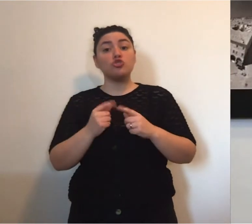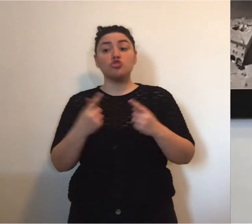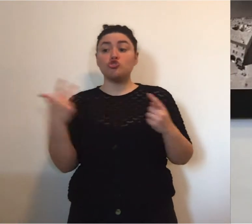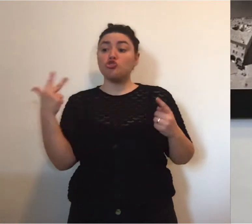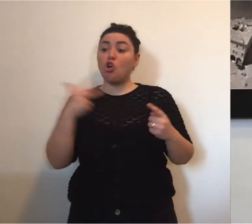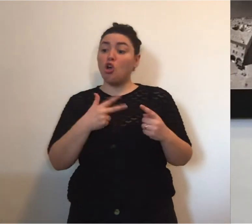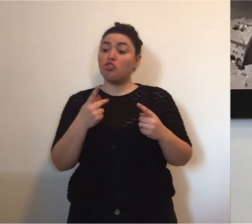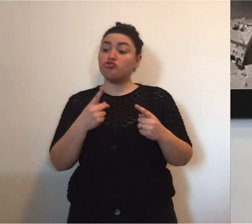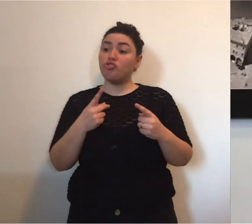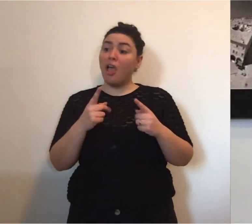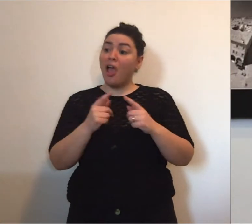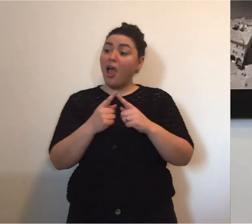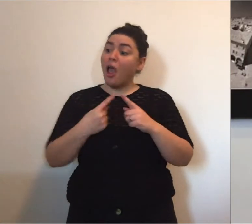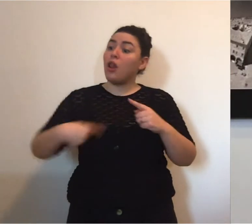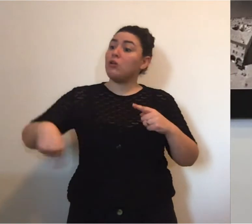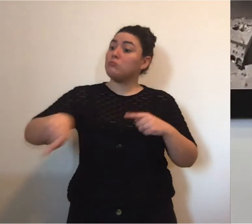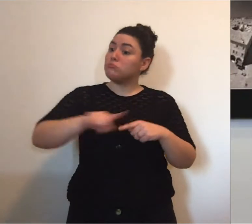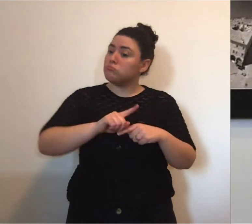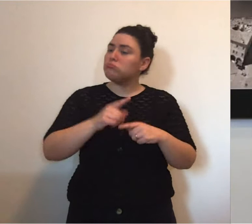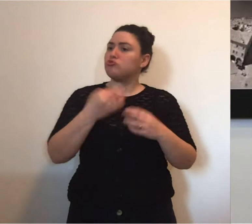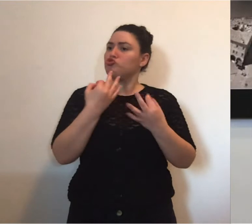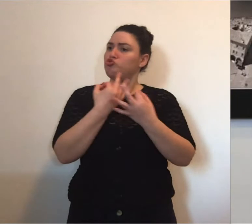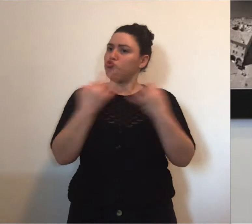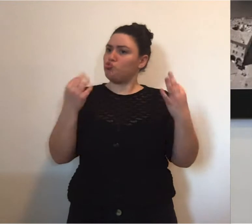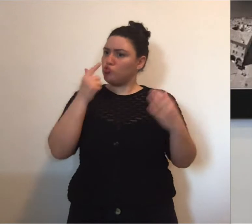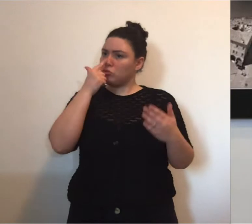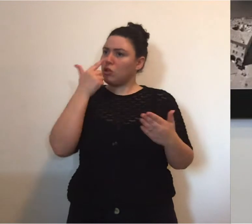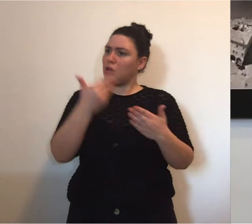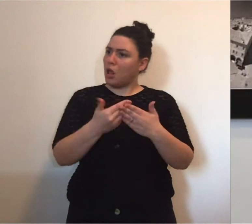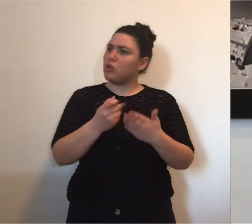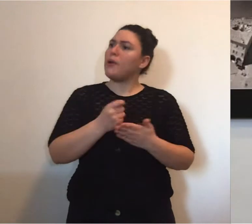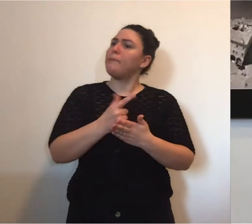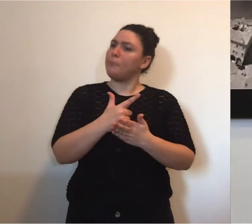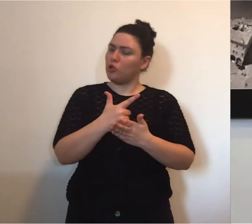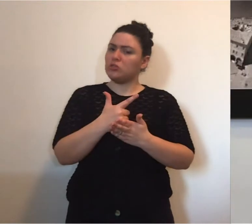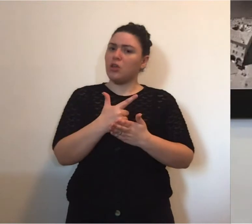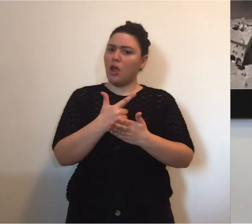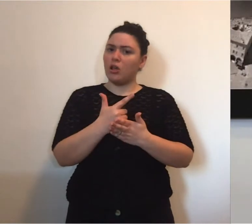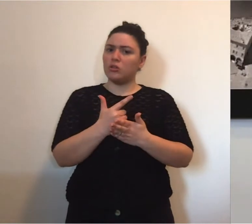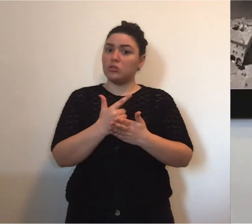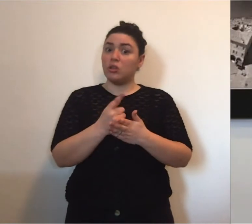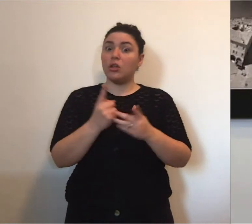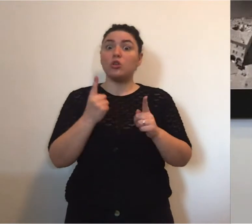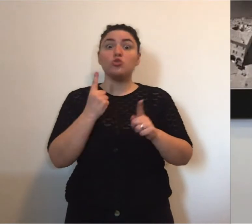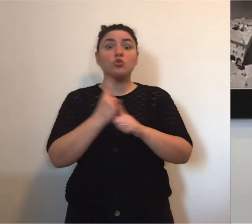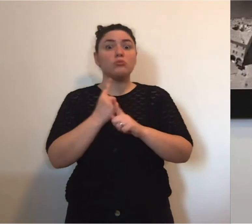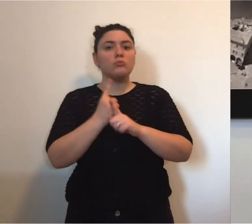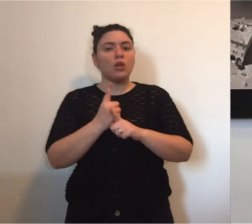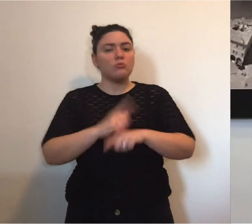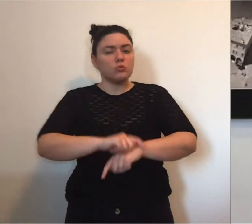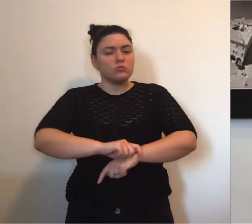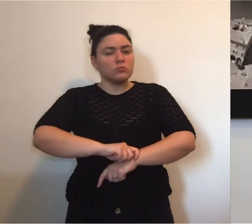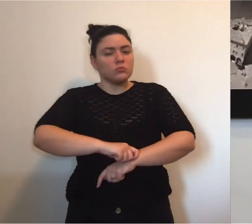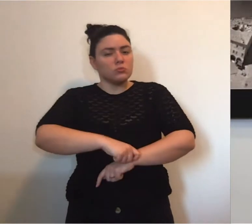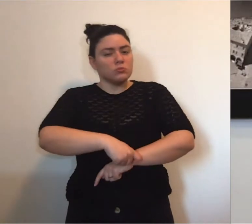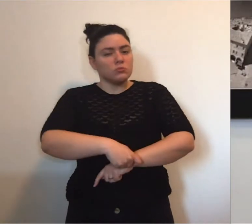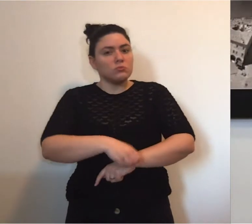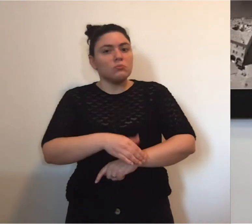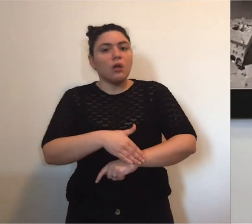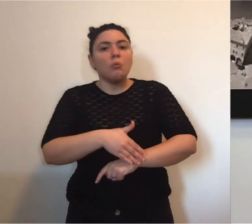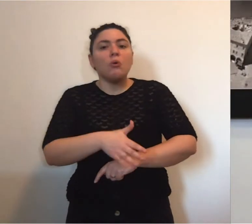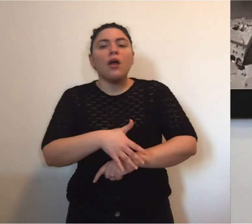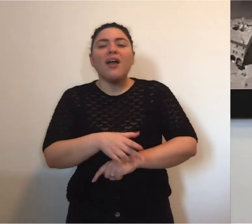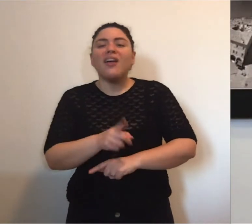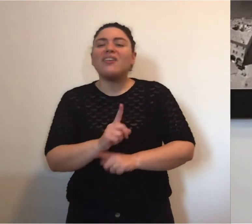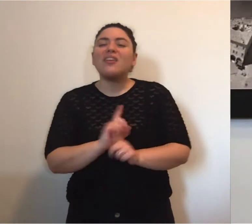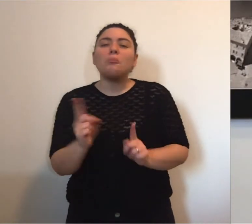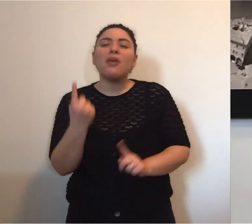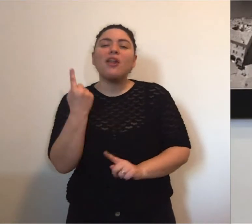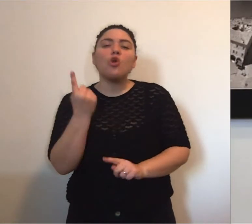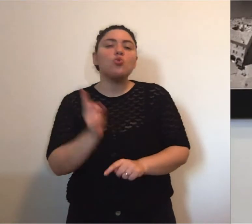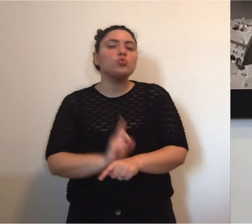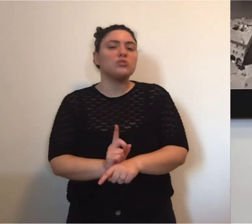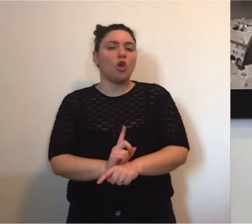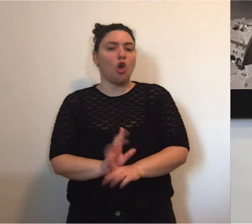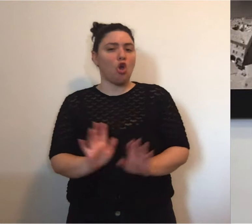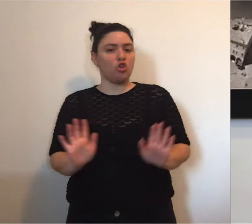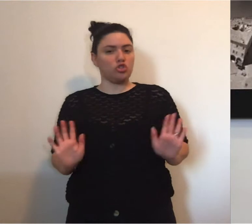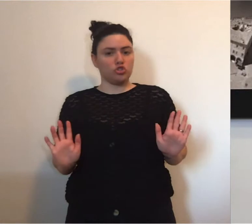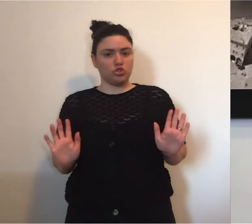comportamenti giusti, importanti, che non dobbiamo mollare del millimetro perché questa è una fase